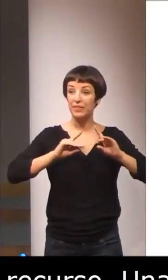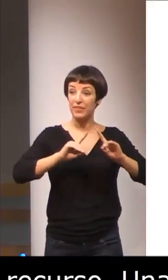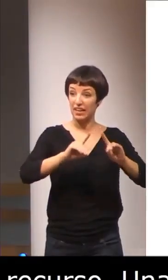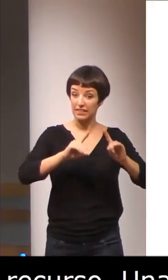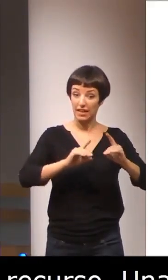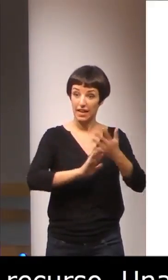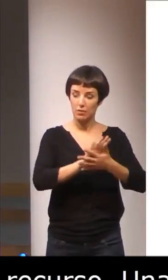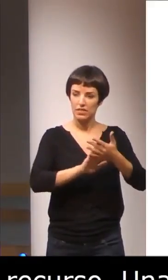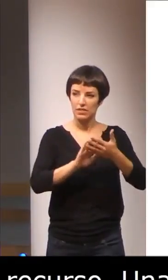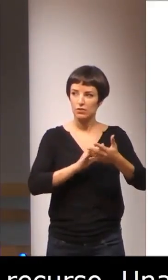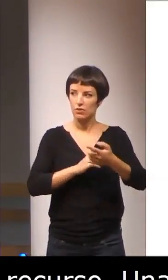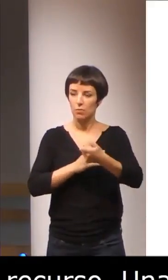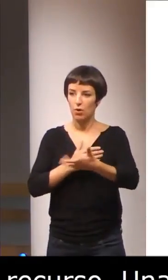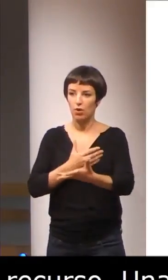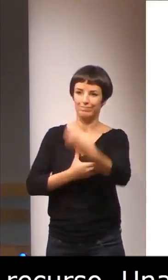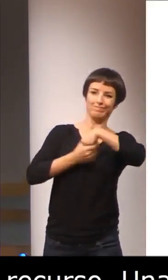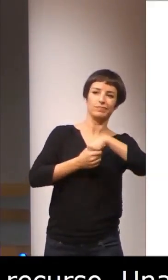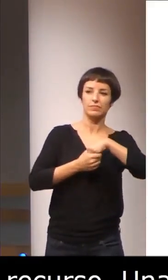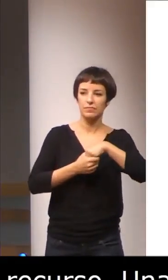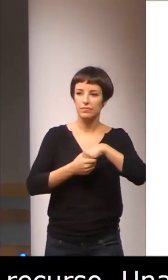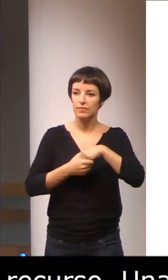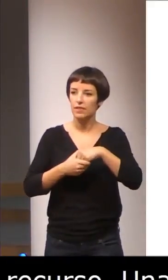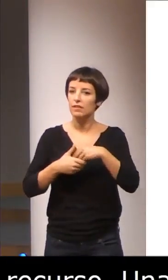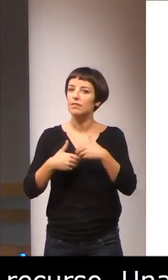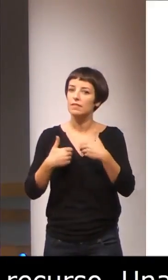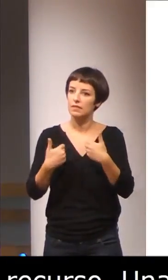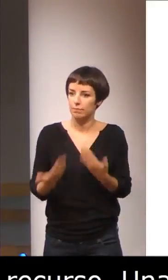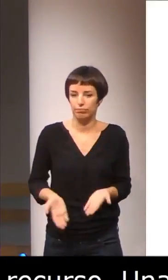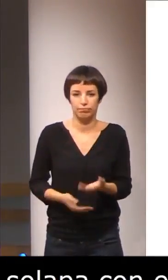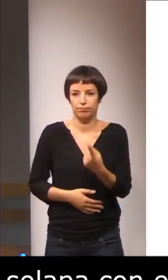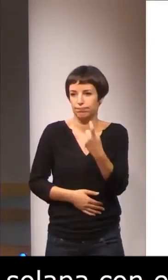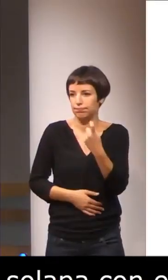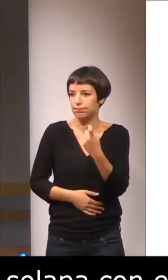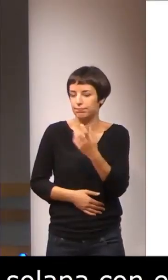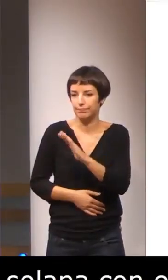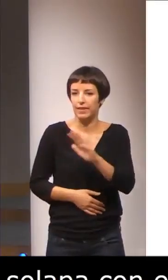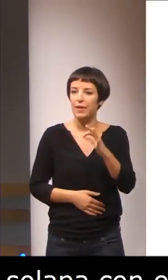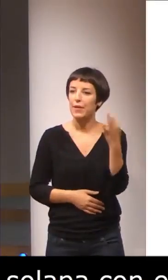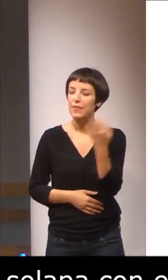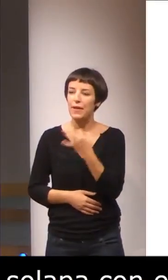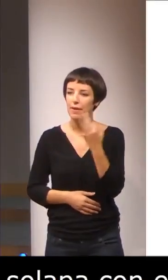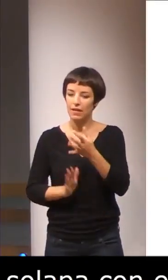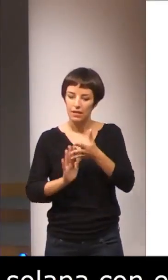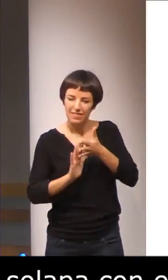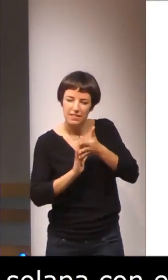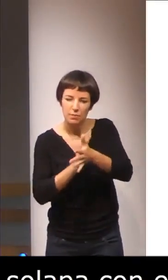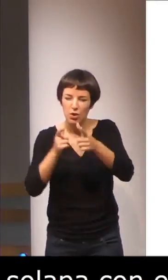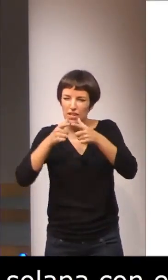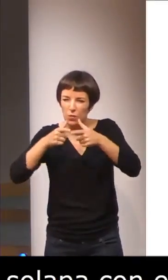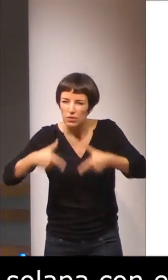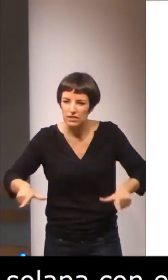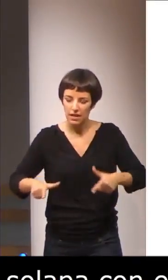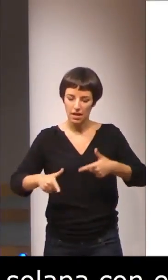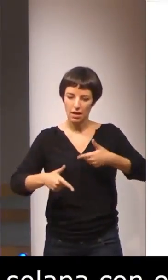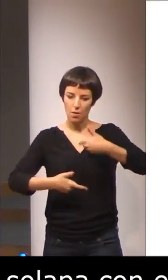las lenguas de signos. Evidentemente, es imprescindible llevar a cabo una descripción lingüística sobre los